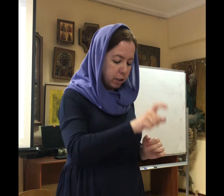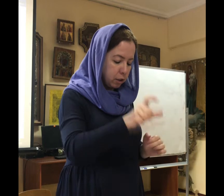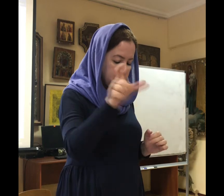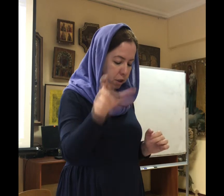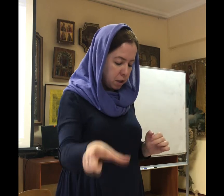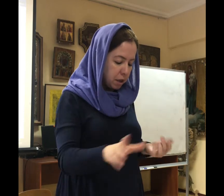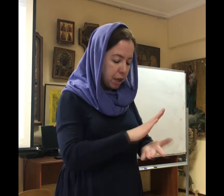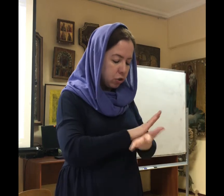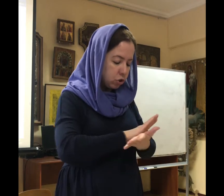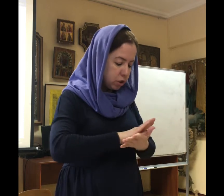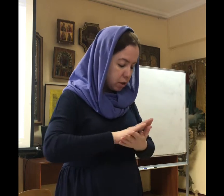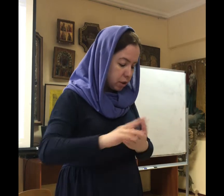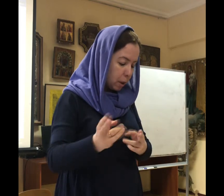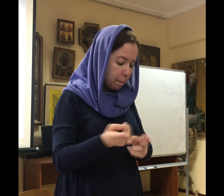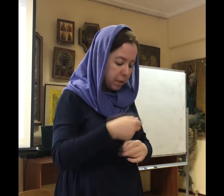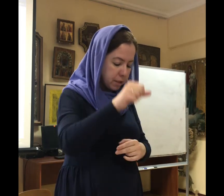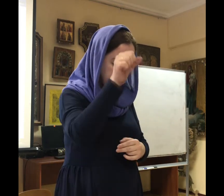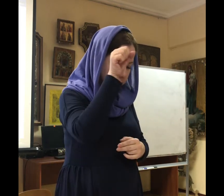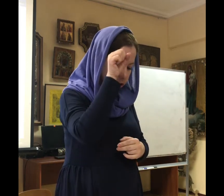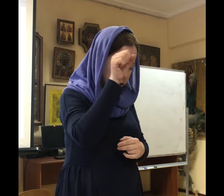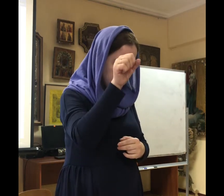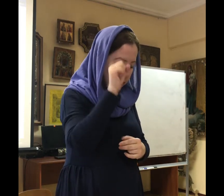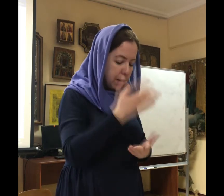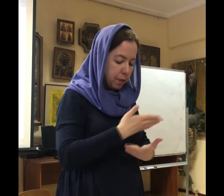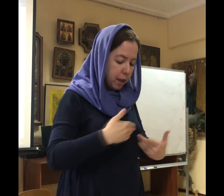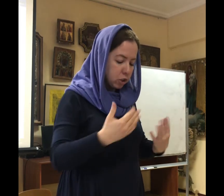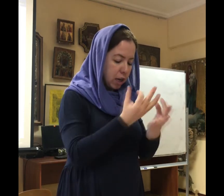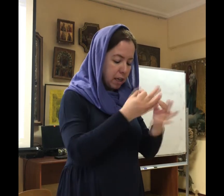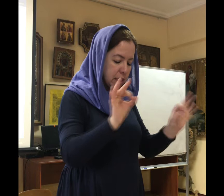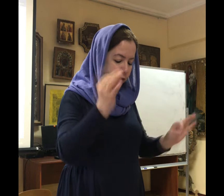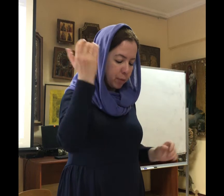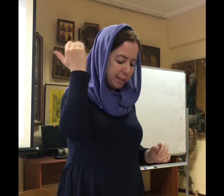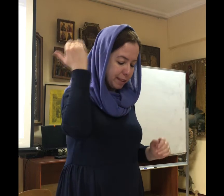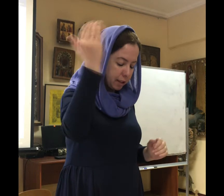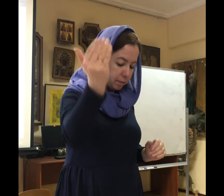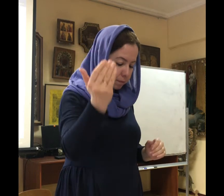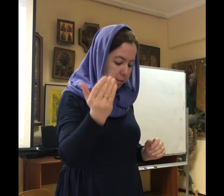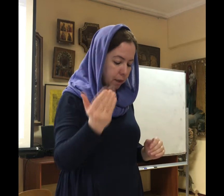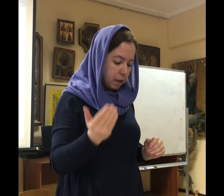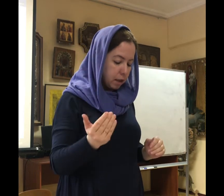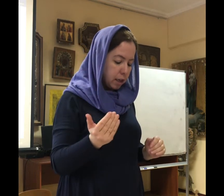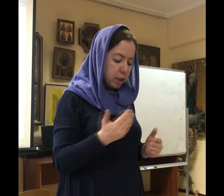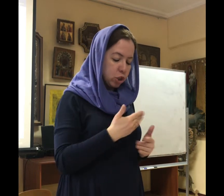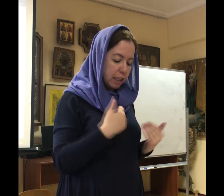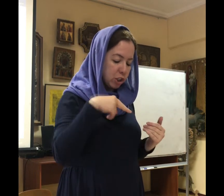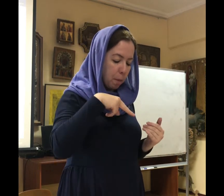людей, чист, безгрешен наш Освободитель, или же наша